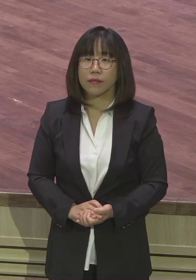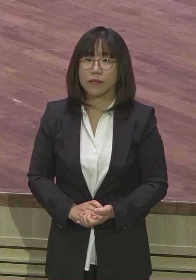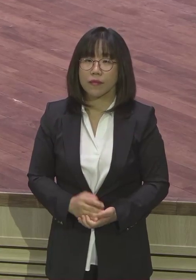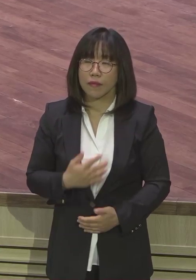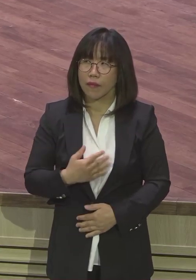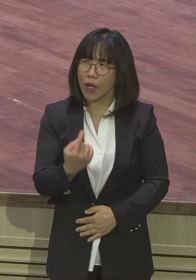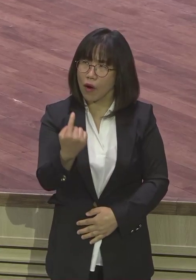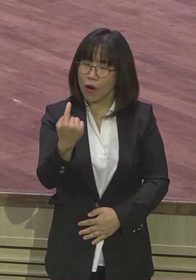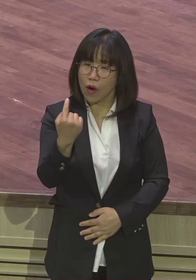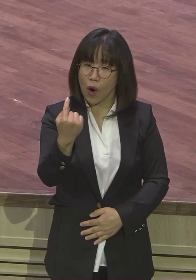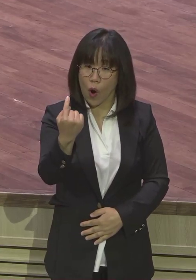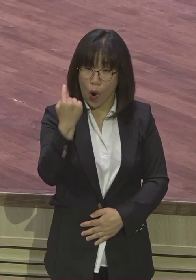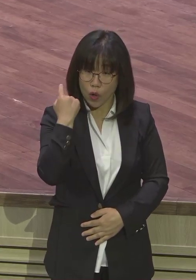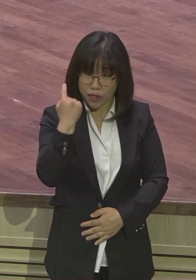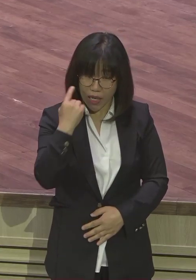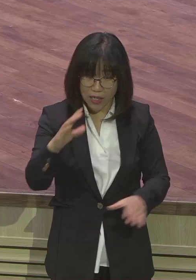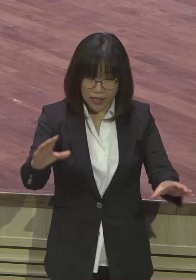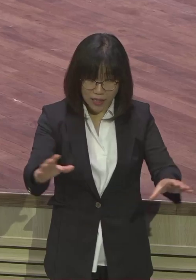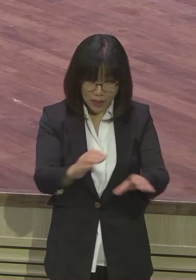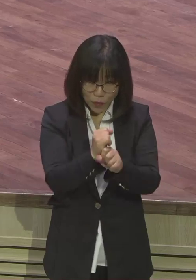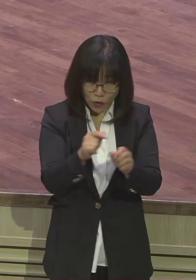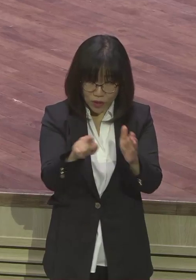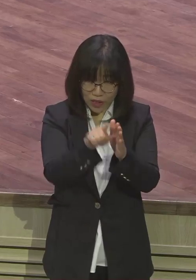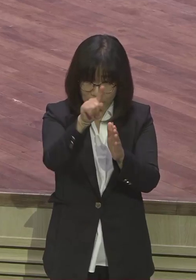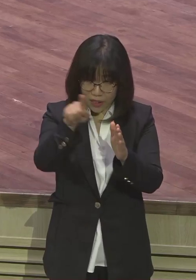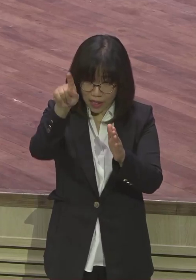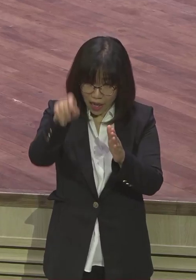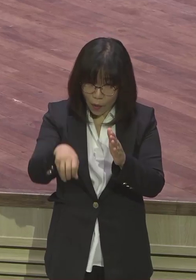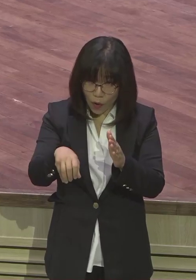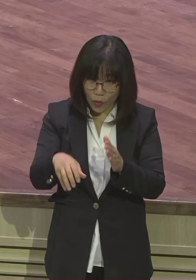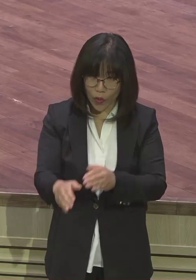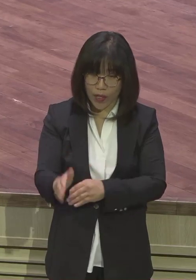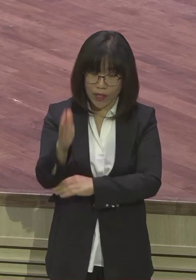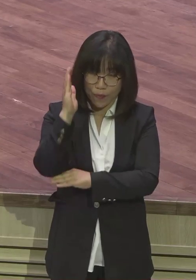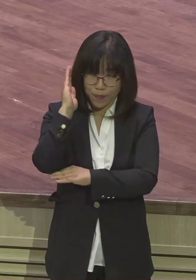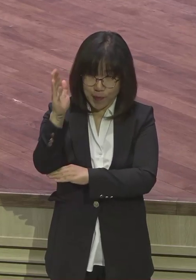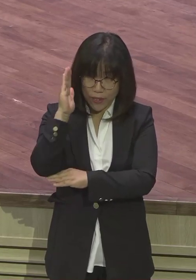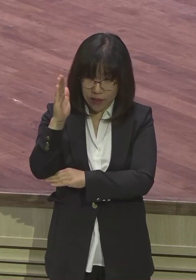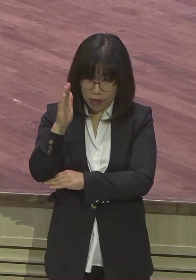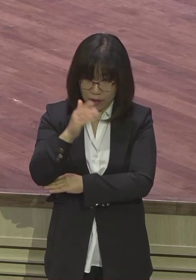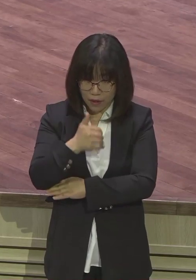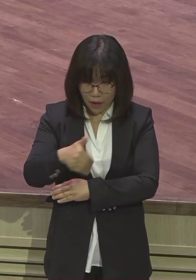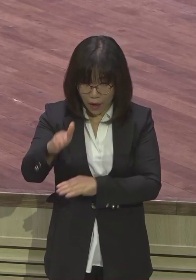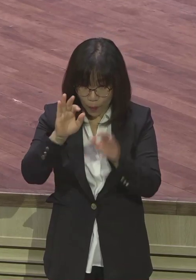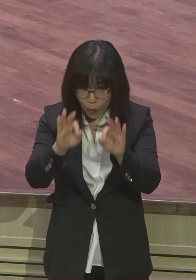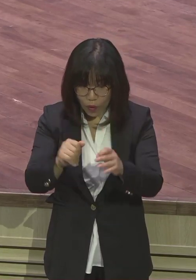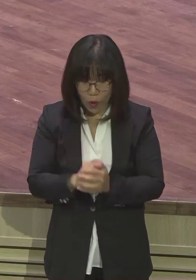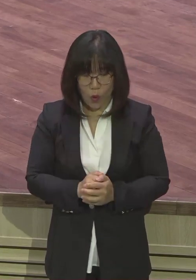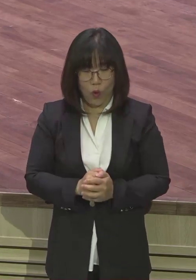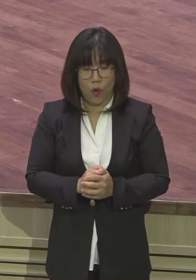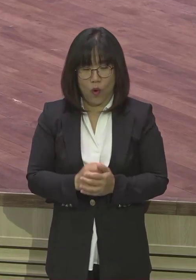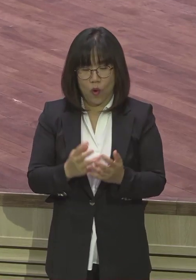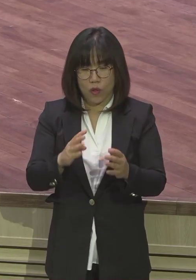집중신화고 종교관 갔더니 많이 앉았더라고요 한 3백 명 넘게 앉아 이야 평일 날에 말이에요 훈련 받게 또 앉았는데